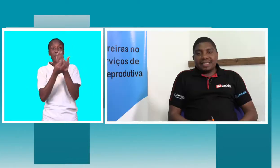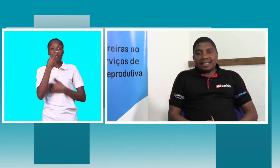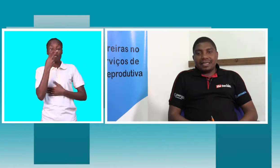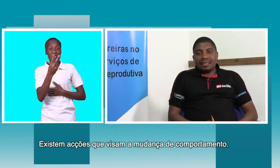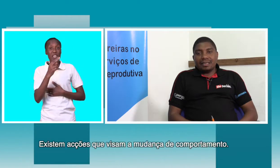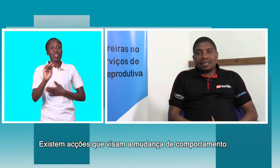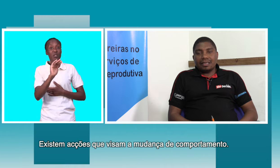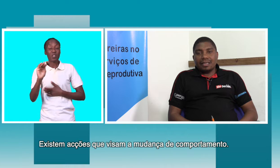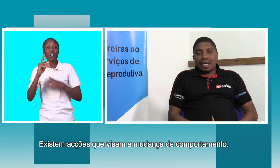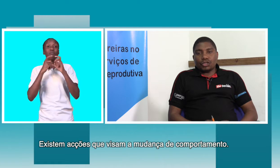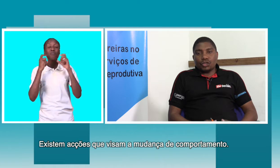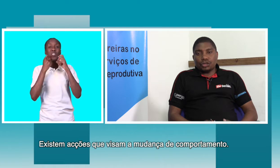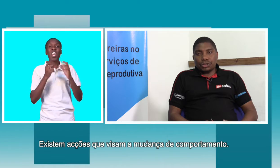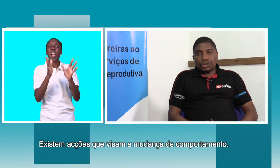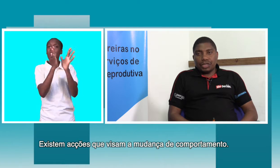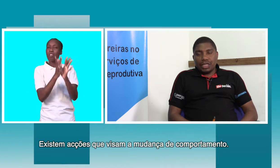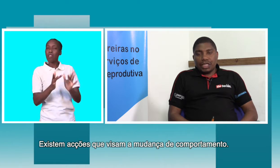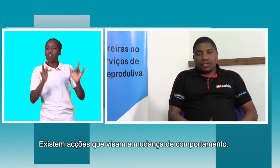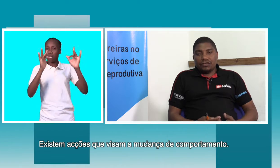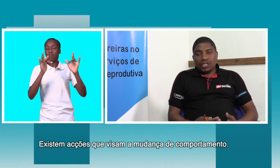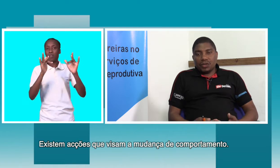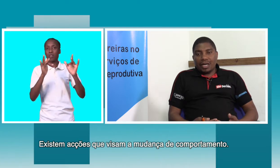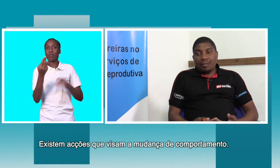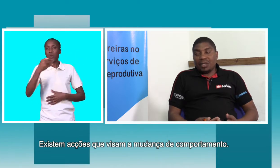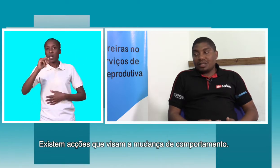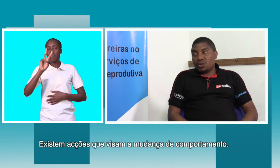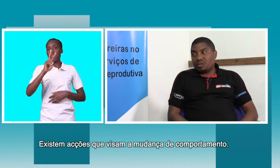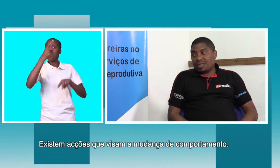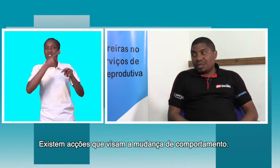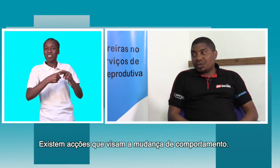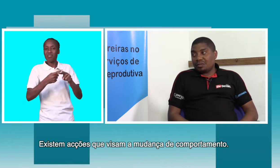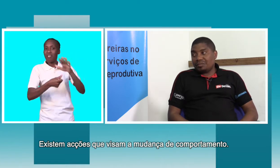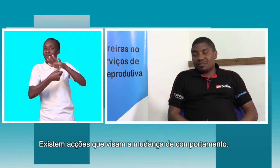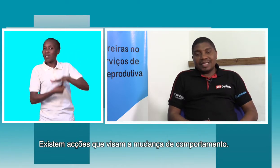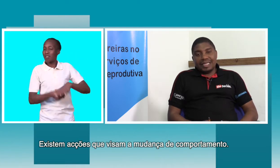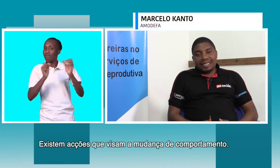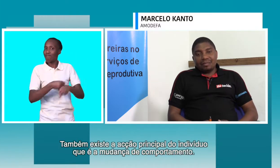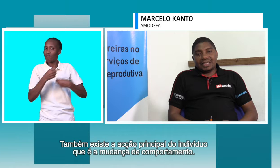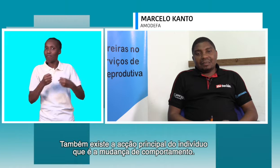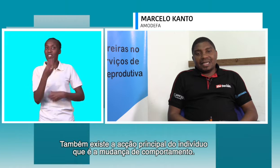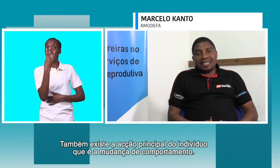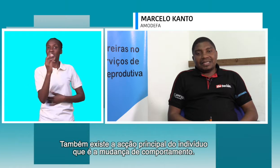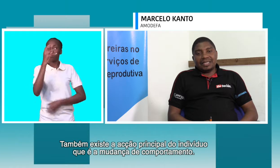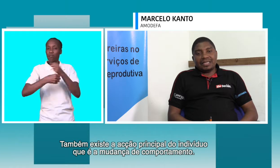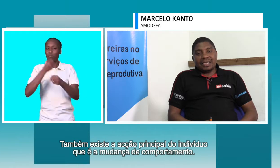Existem ações que visam a mudança de comportamento, mas também existe